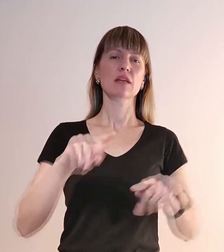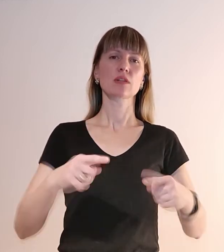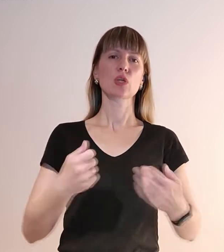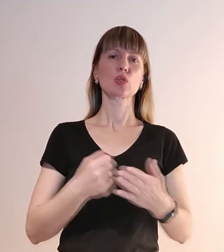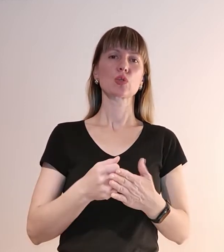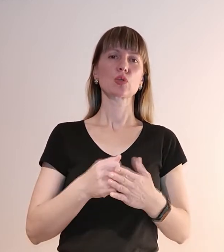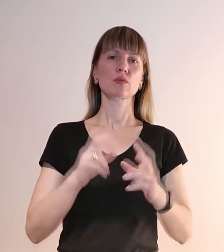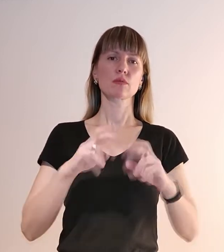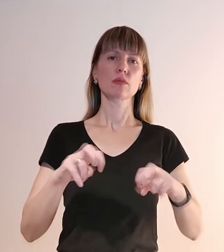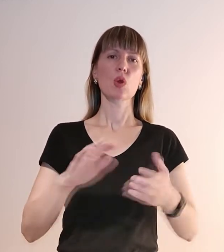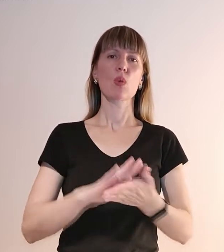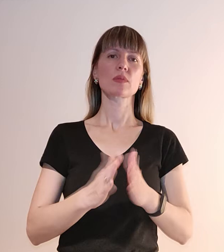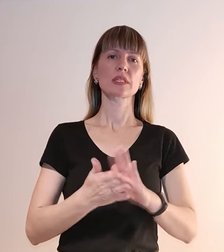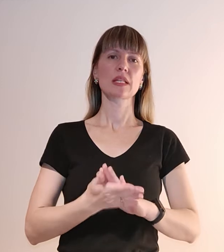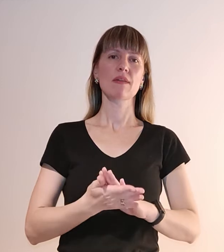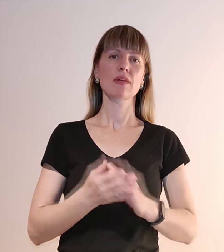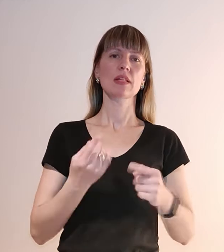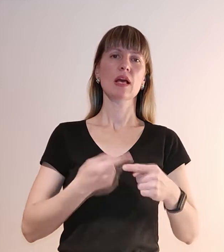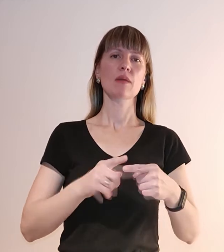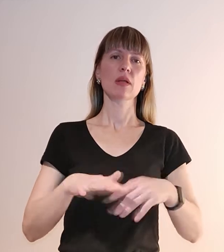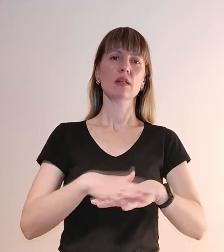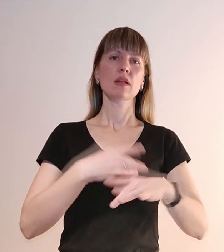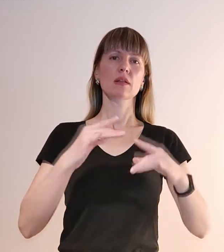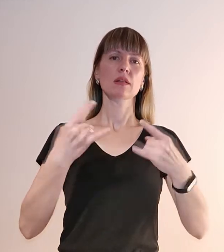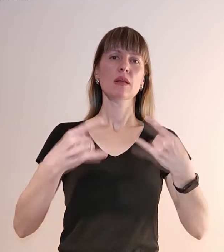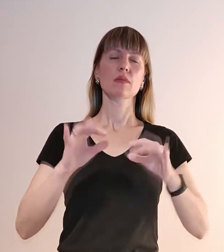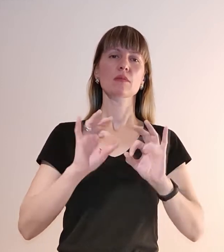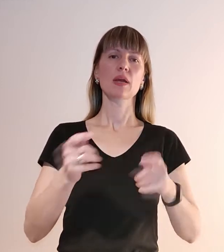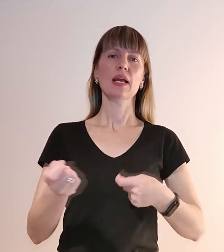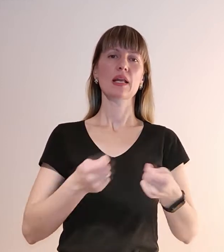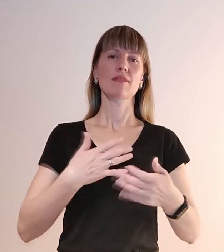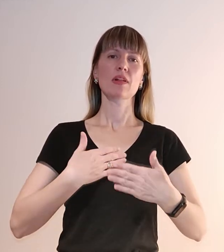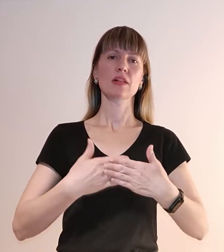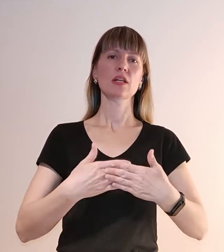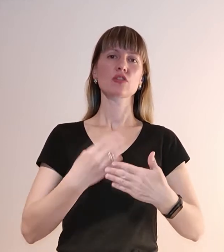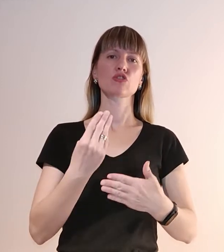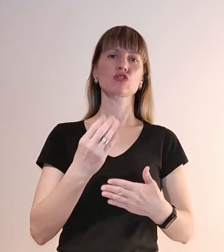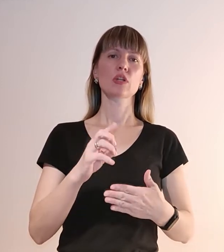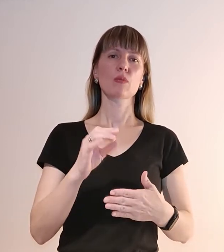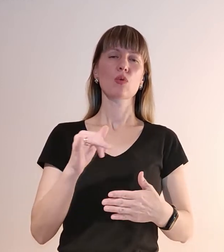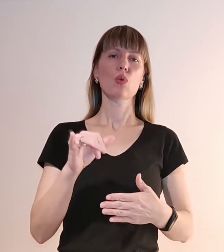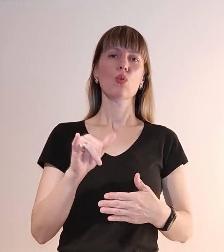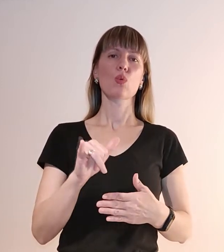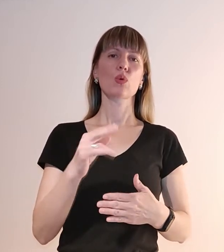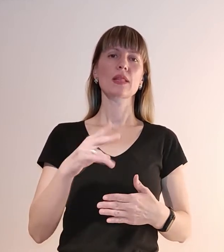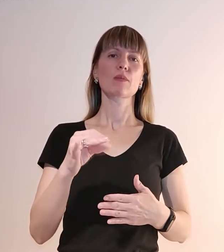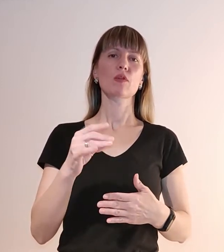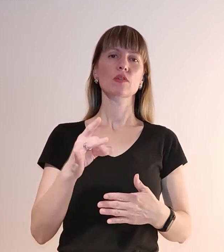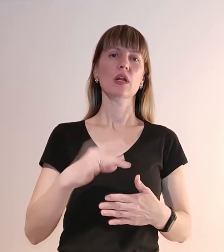'ясування обставин. Про це суспільному розповів керівник Молотецького штабу у Дніпровському районі Запоріжжя Василь Бушаров.